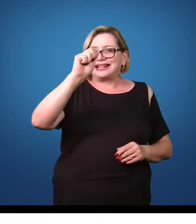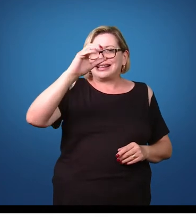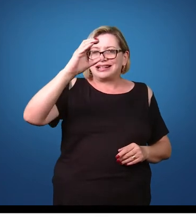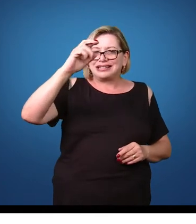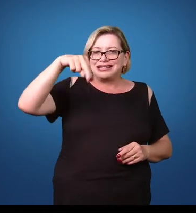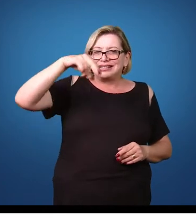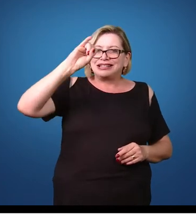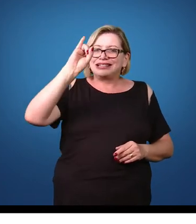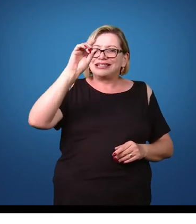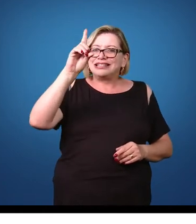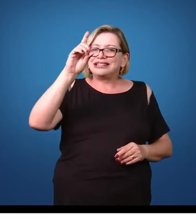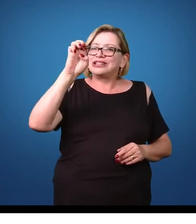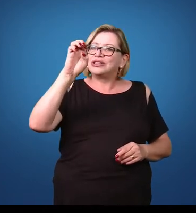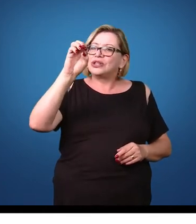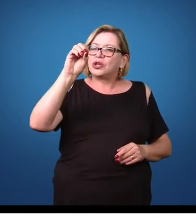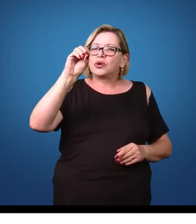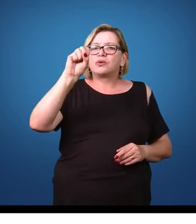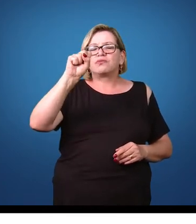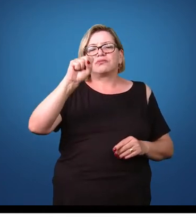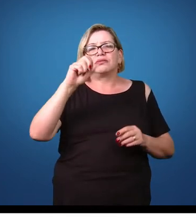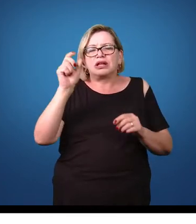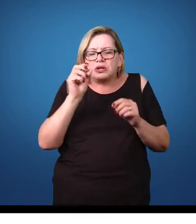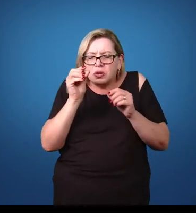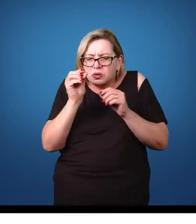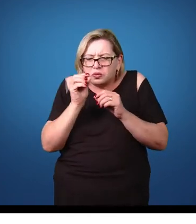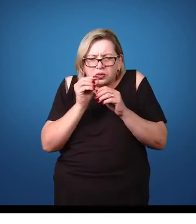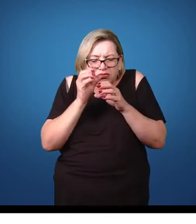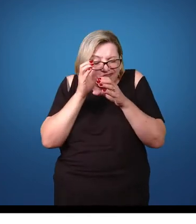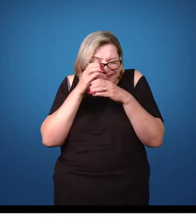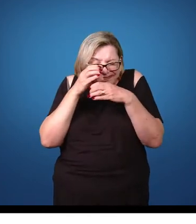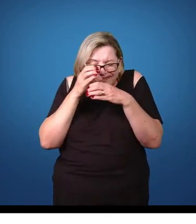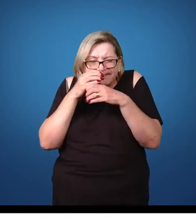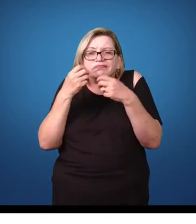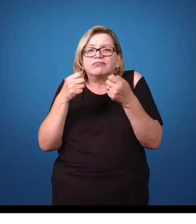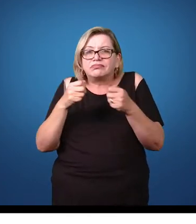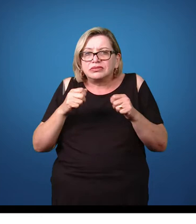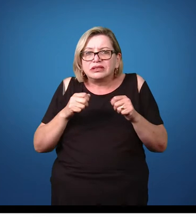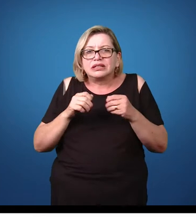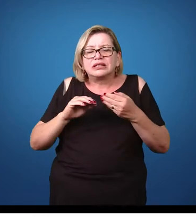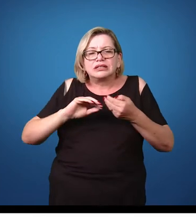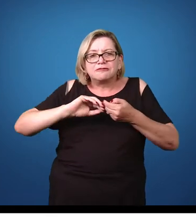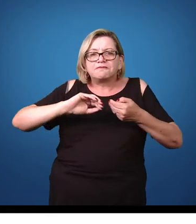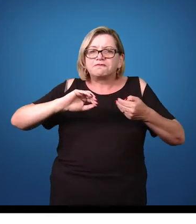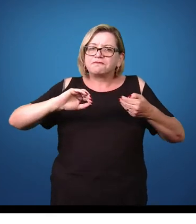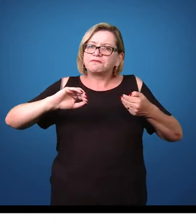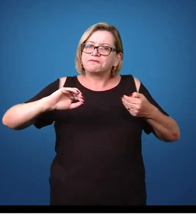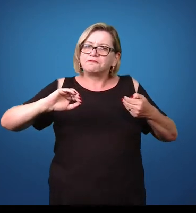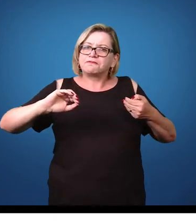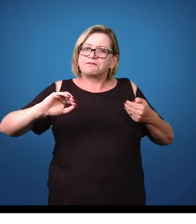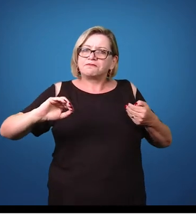Esses organismos, eles são muito diminutos, muito pequenos, microscópicos, e eles vinculam a